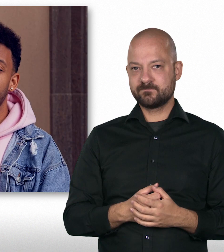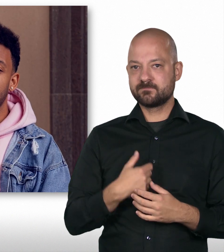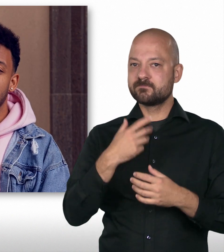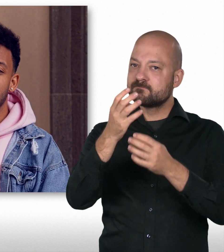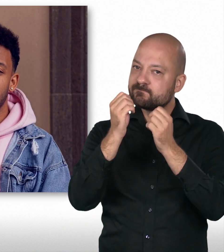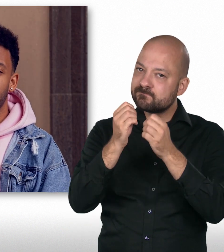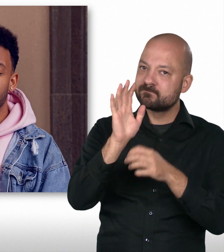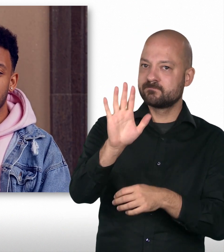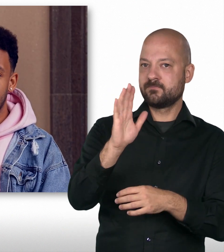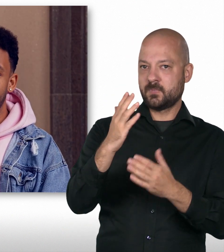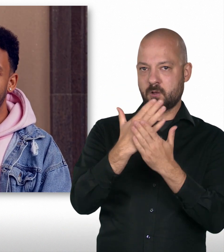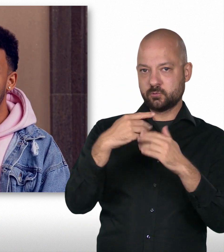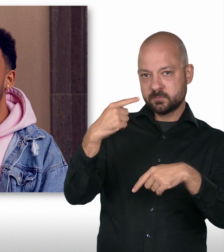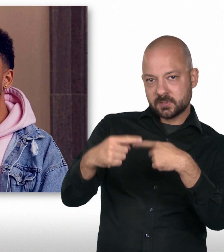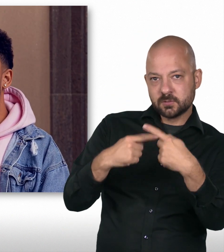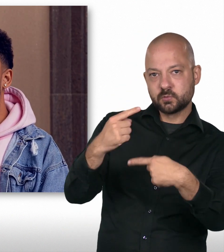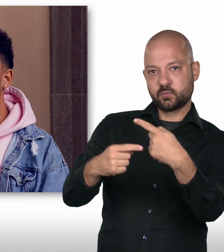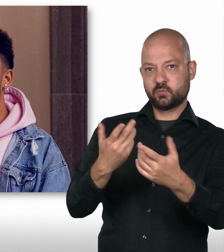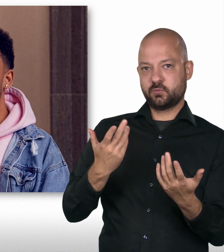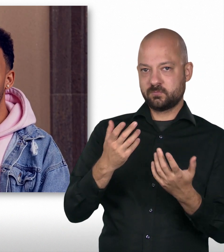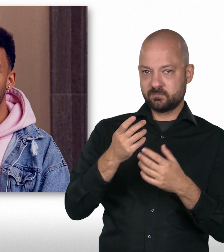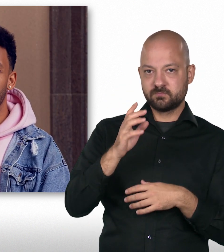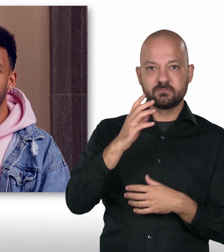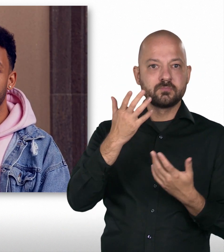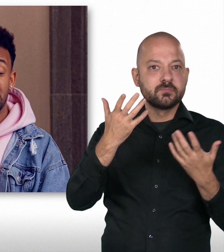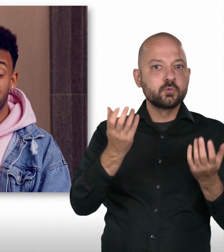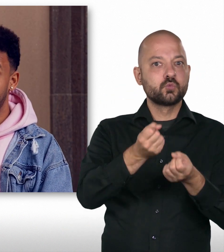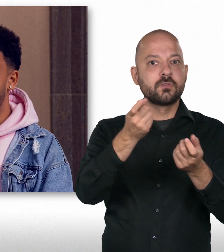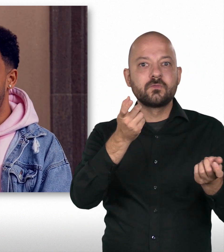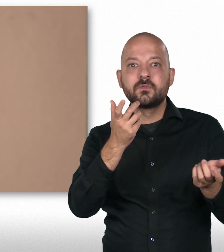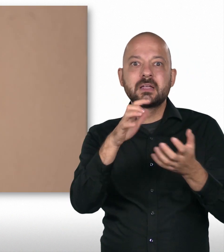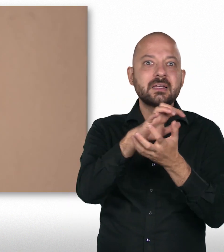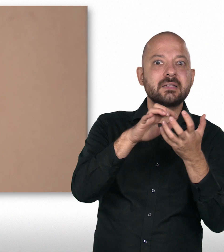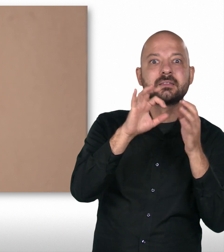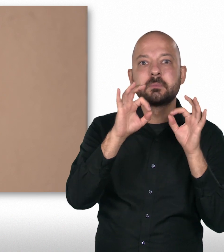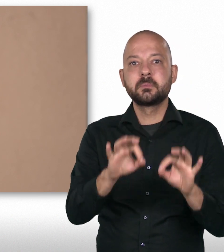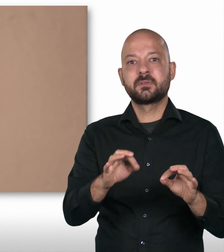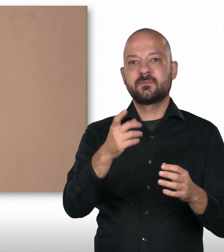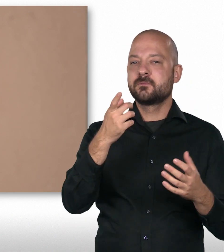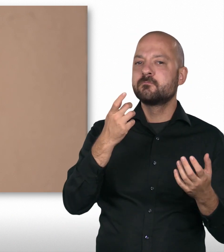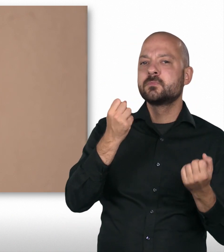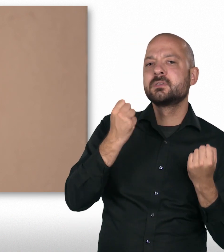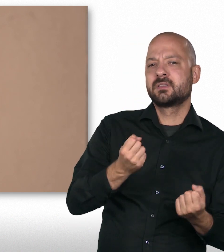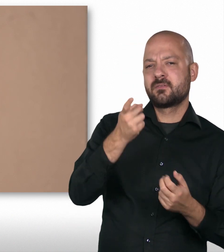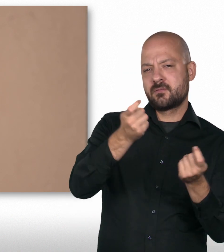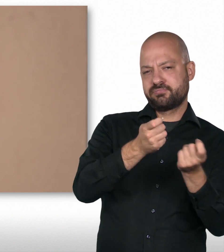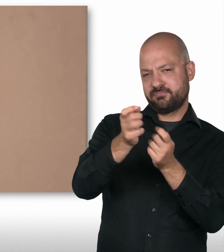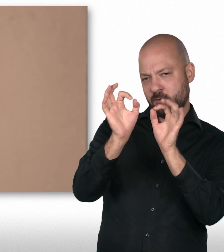ist am Ende auch eine große Ehre, das Ganze ausüben zu dürfen. Und ich drücke dir da bei deiner Ausbildung natürlich jetzt ganz, ganz fest die Daumen. Und auch für jede